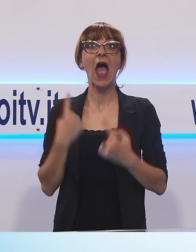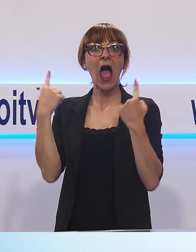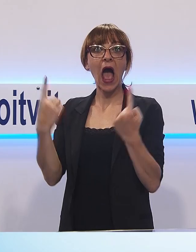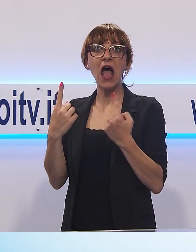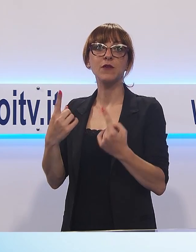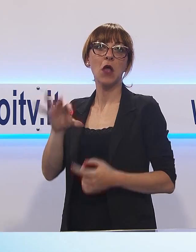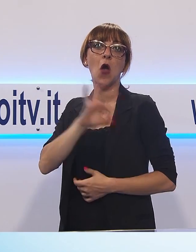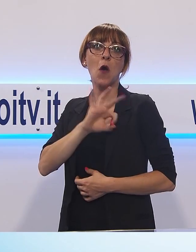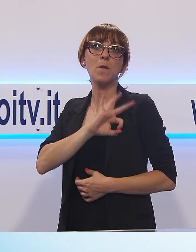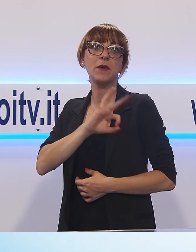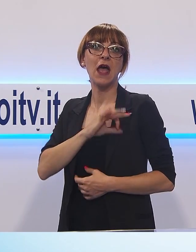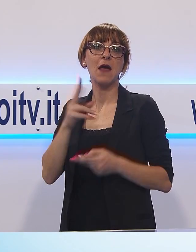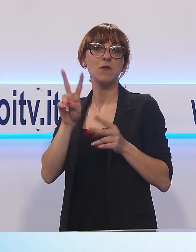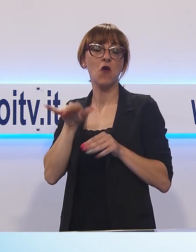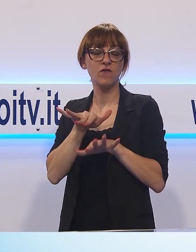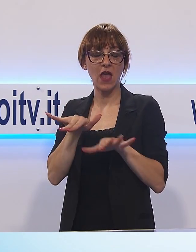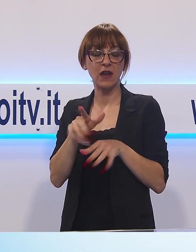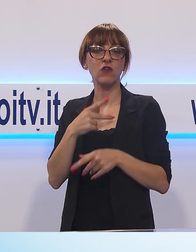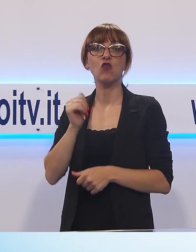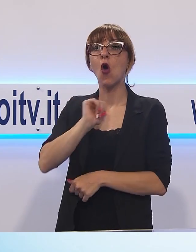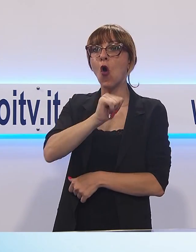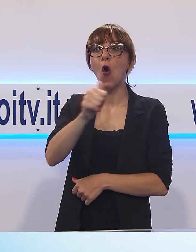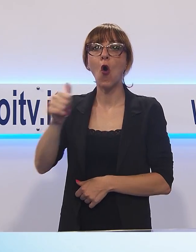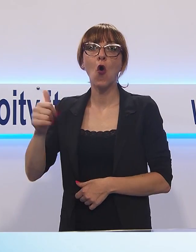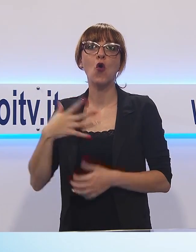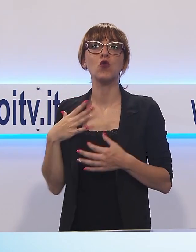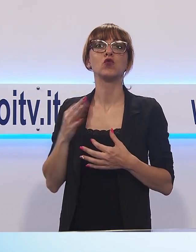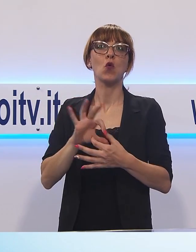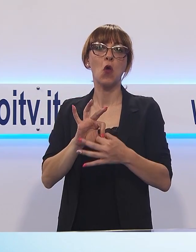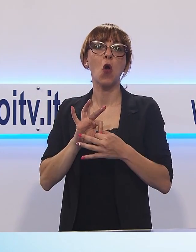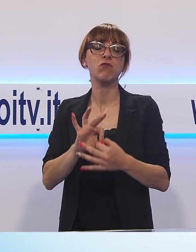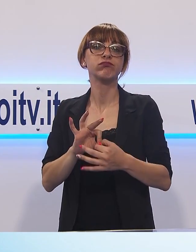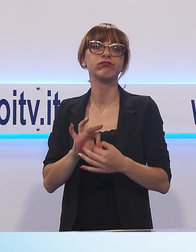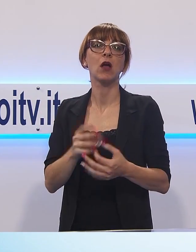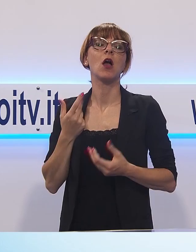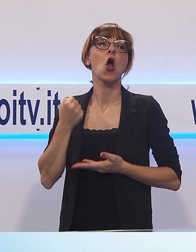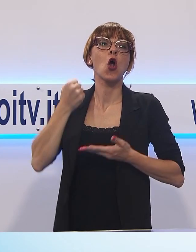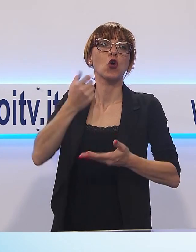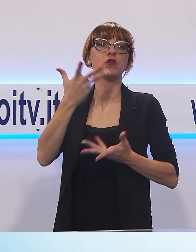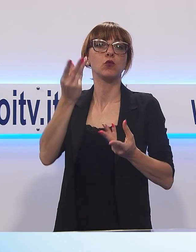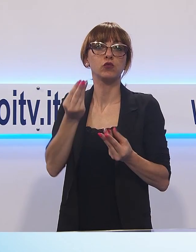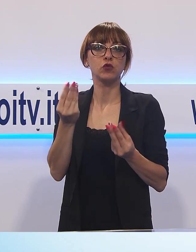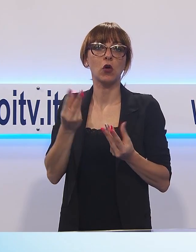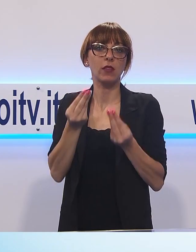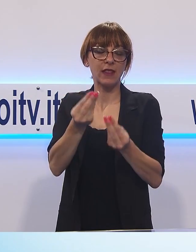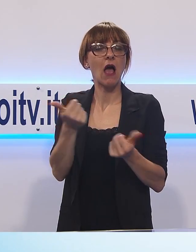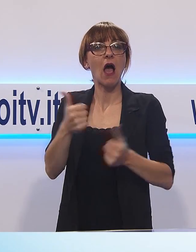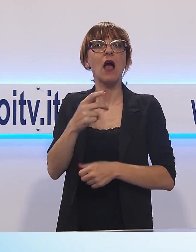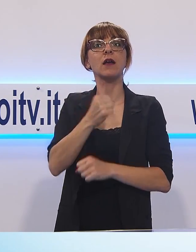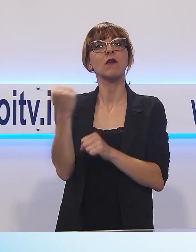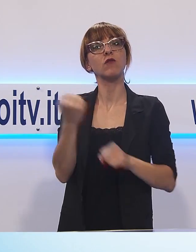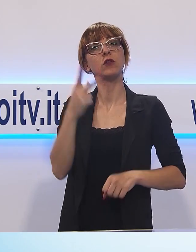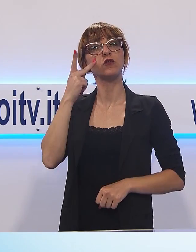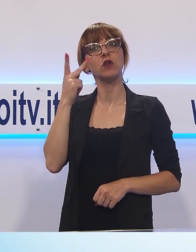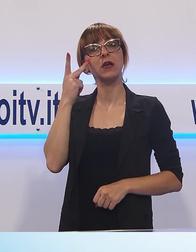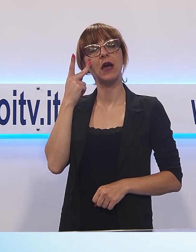e ognuno di noi dà il contributo in collaborazione con la Fondazione Puccini. Anche la Fondazione Carnevale ha voluto fare la sua parte. Abbiamo